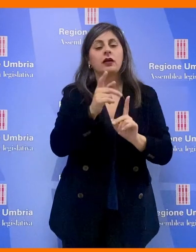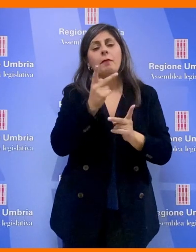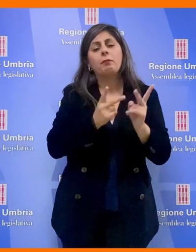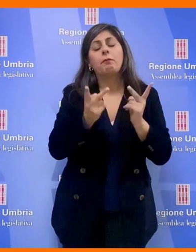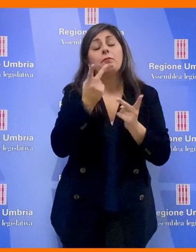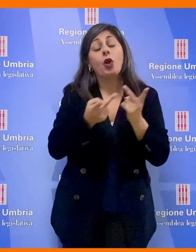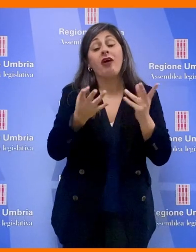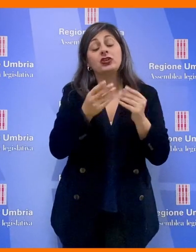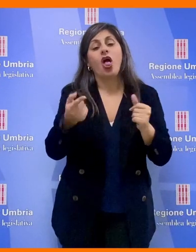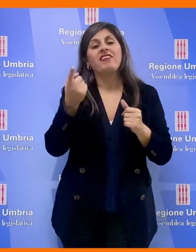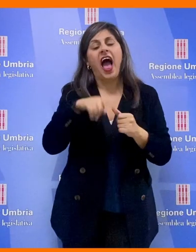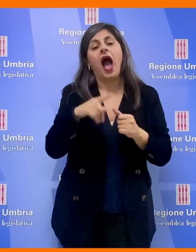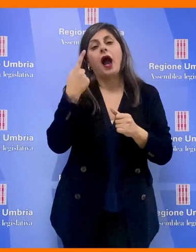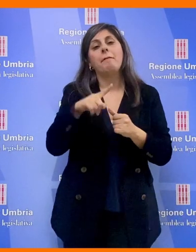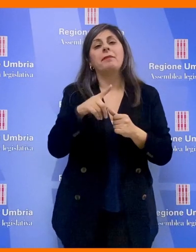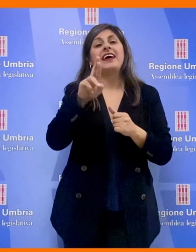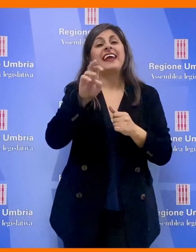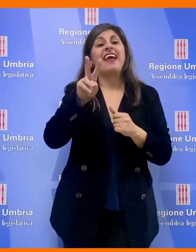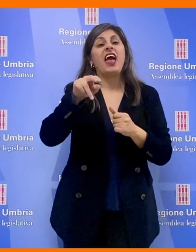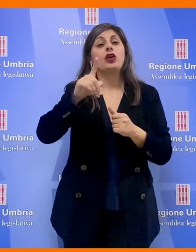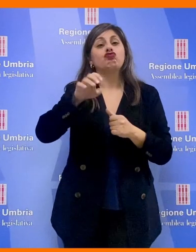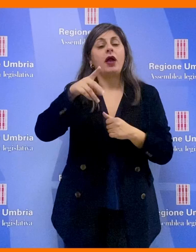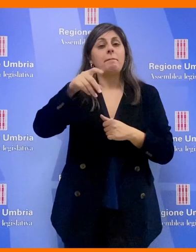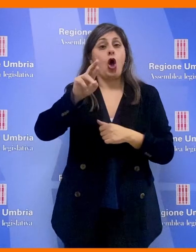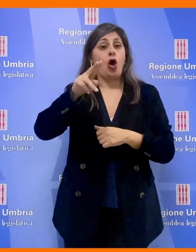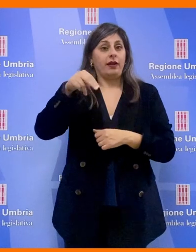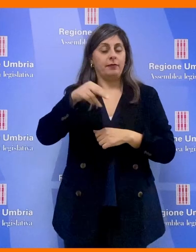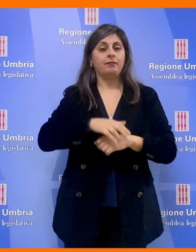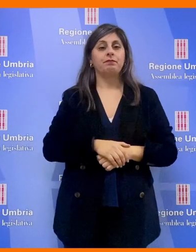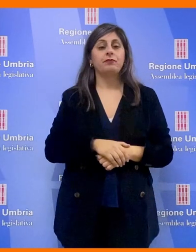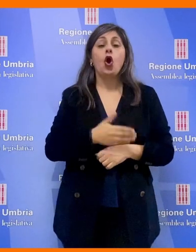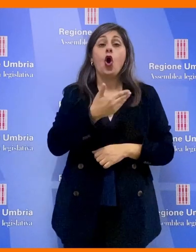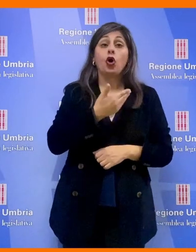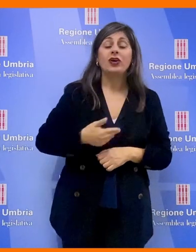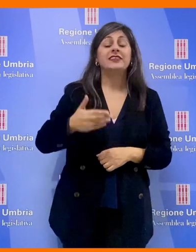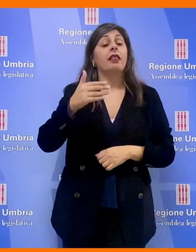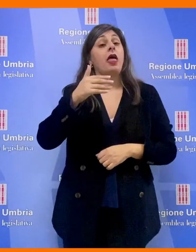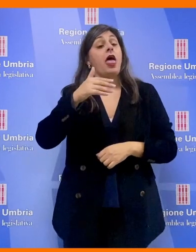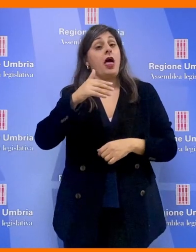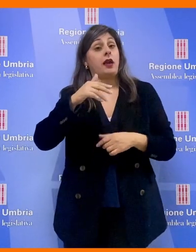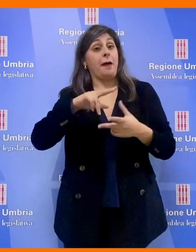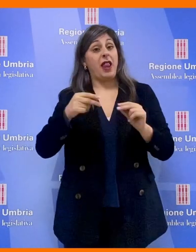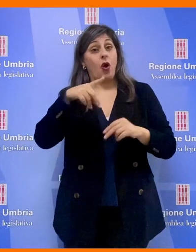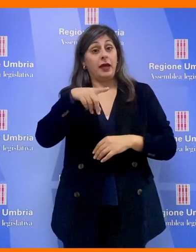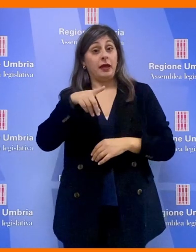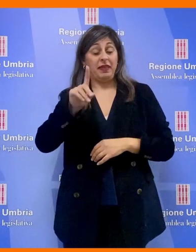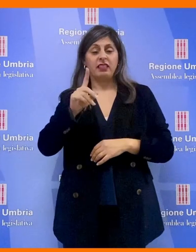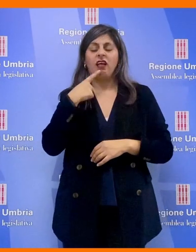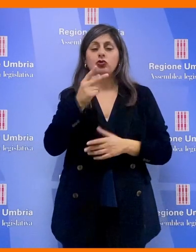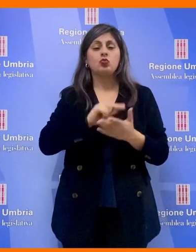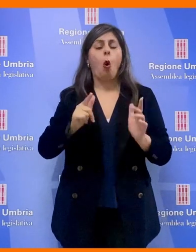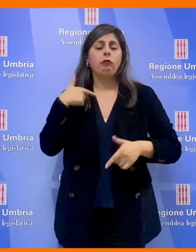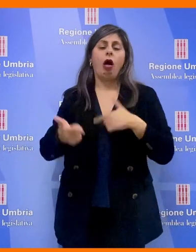il revenge porno. La consigliera del Partito Democratico, Simona Meloni, ha detto che non si può scaricare tutto sempre sulla scuola, che deve avere